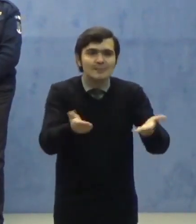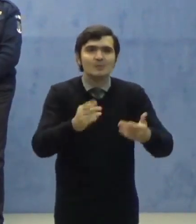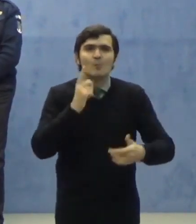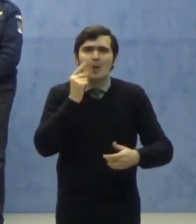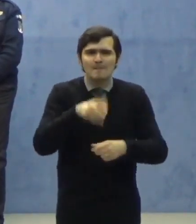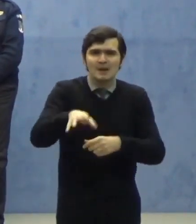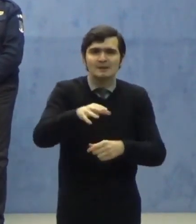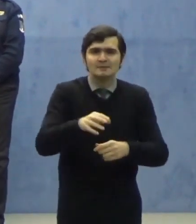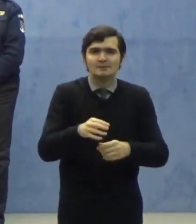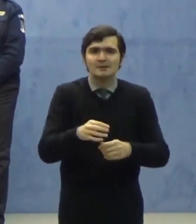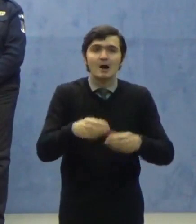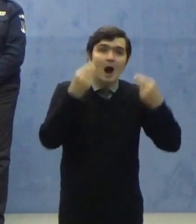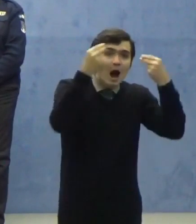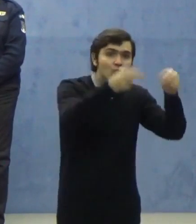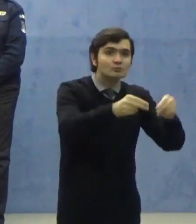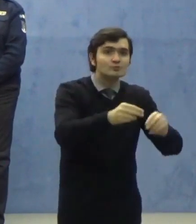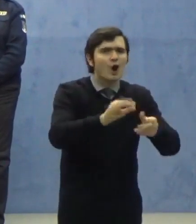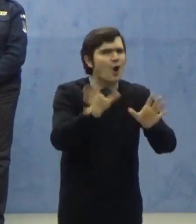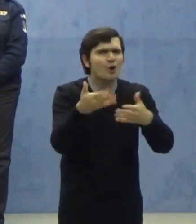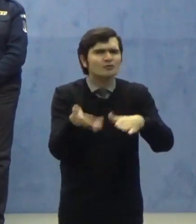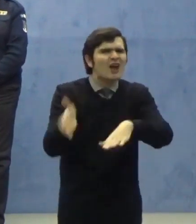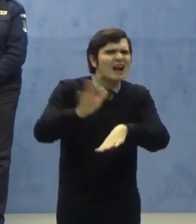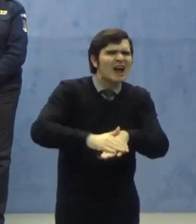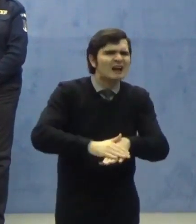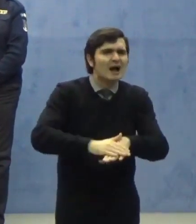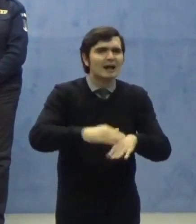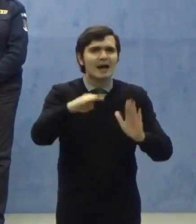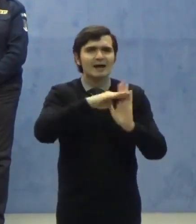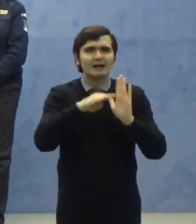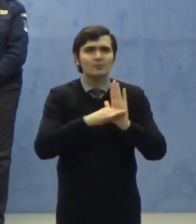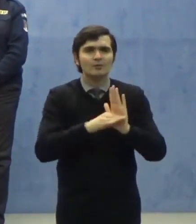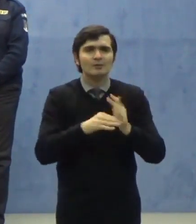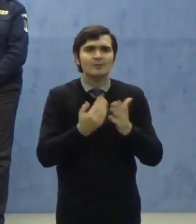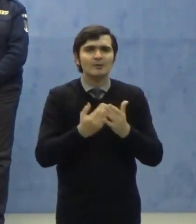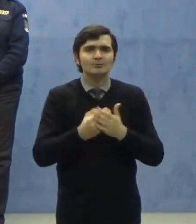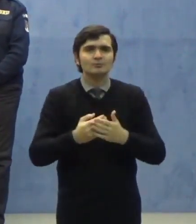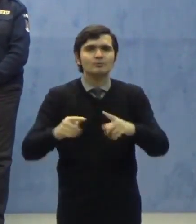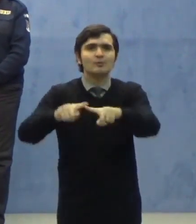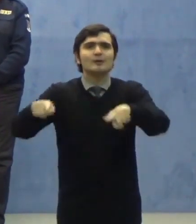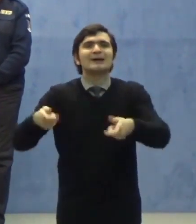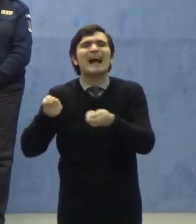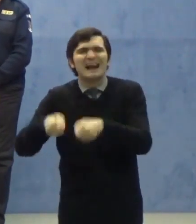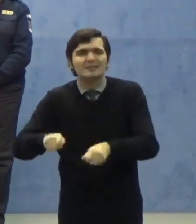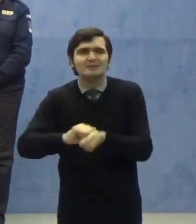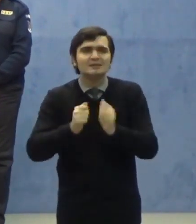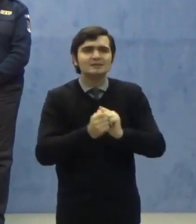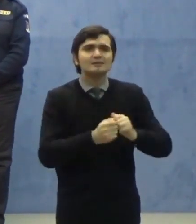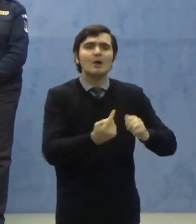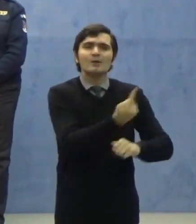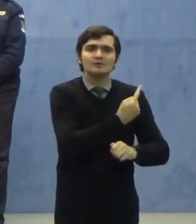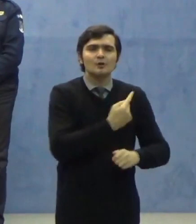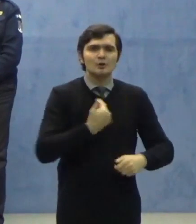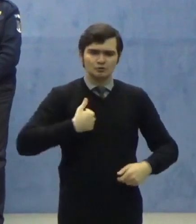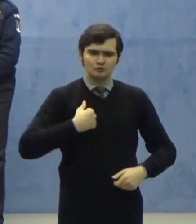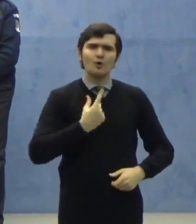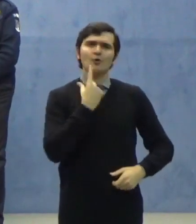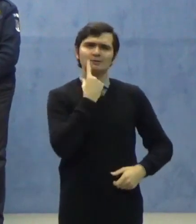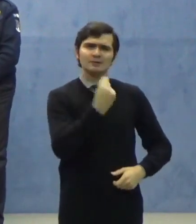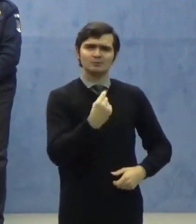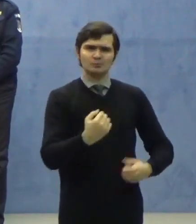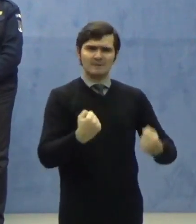se sizeze orice încălcare a regulilor de izolare, carantină, iar răspunsul nostru va fi unul ferm.